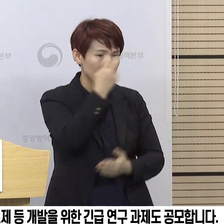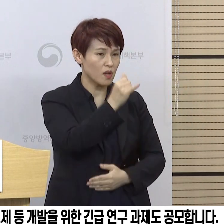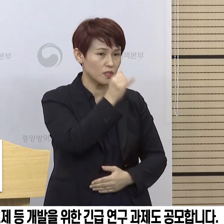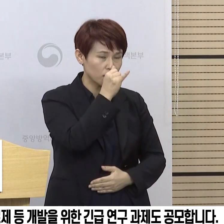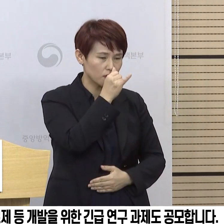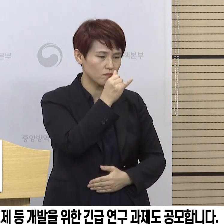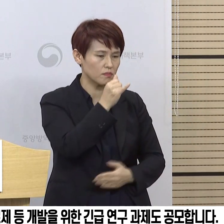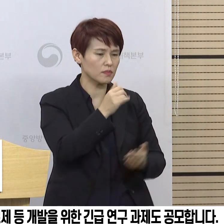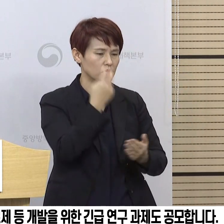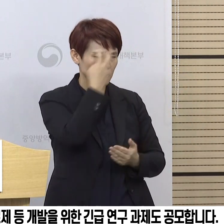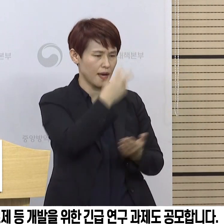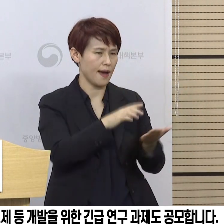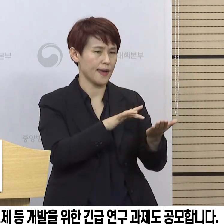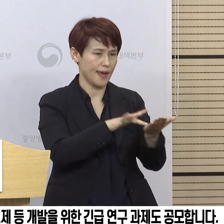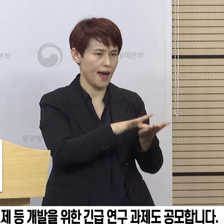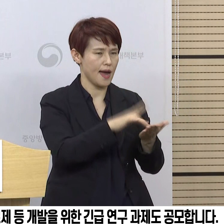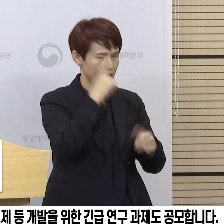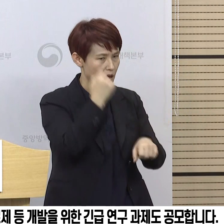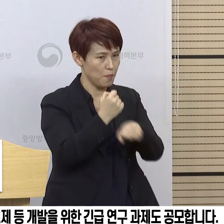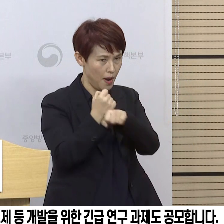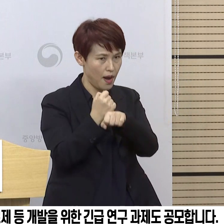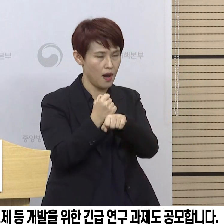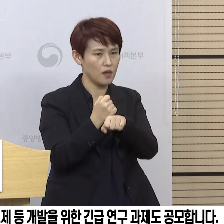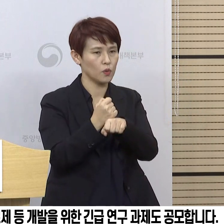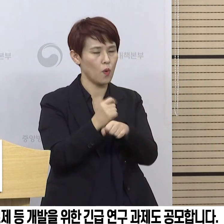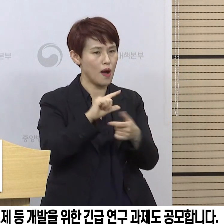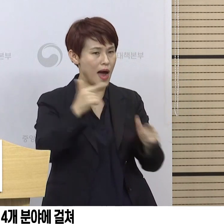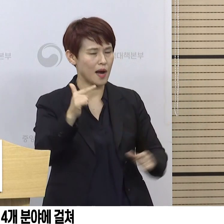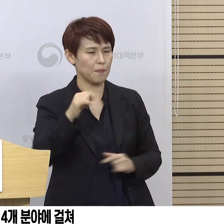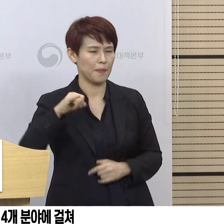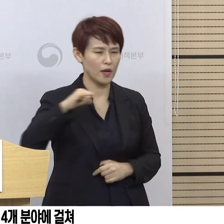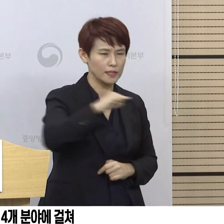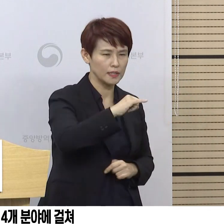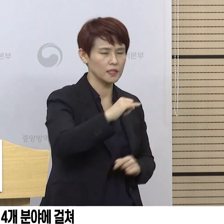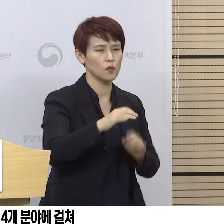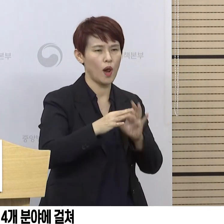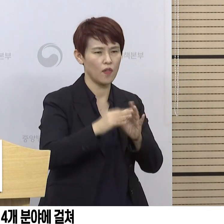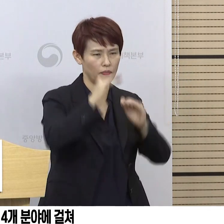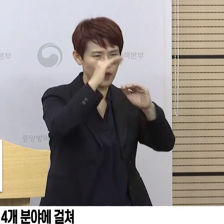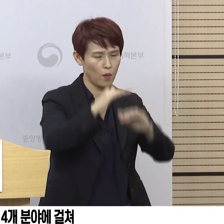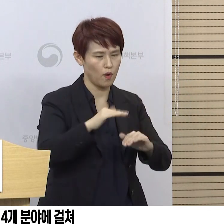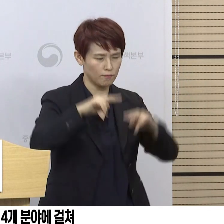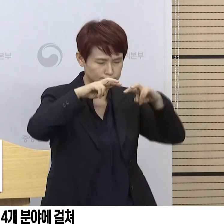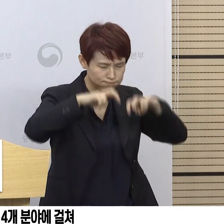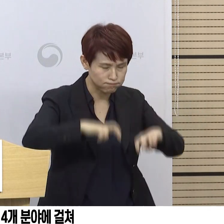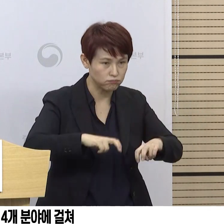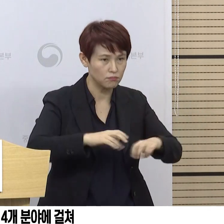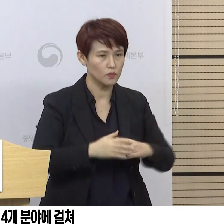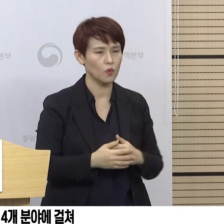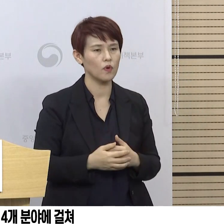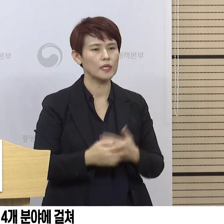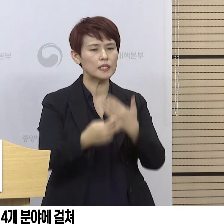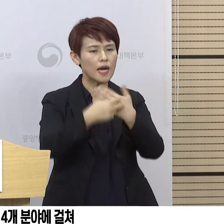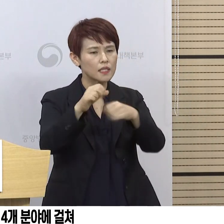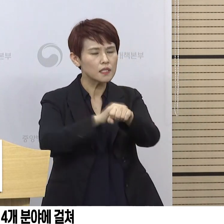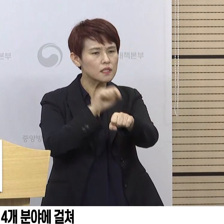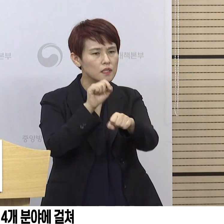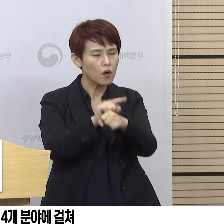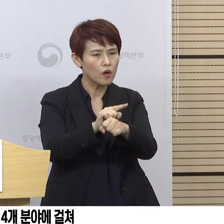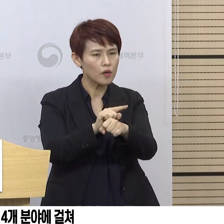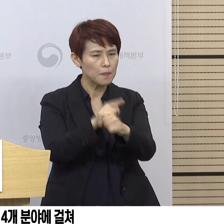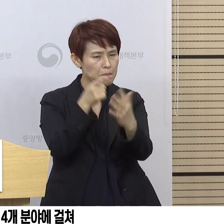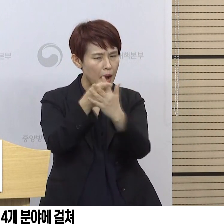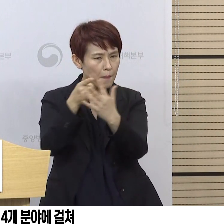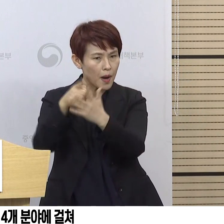항바이러스제 개발을 위한 효능 분석 또한 의학적 역학적 특성을 파악하기 위한